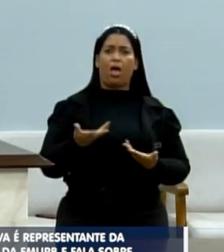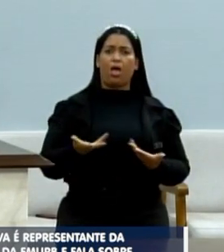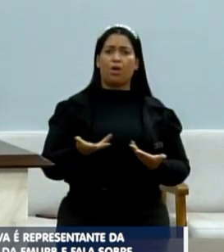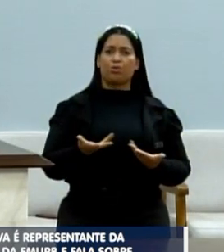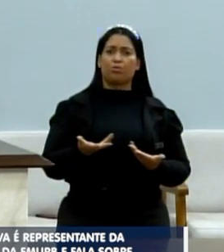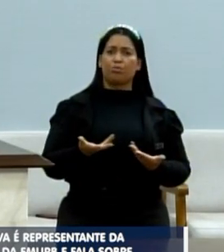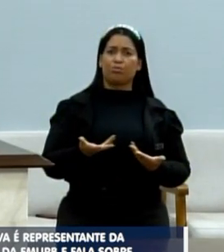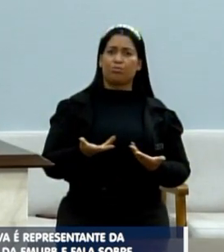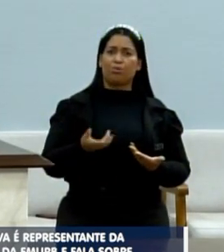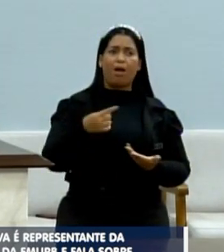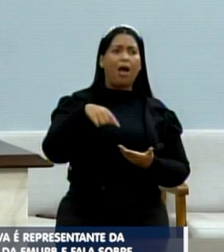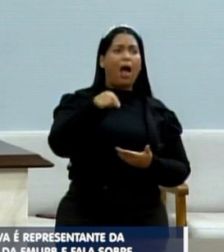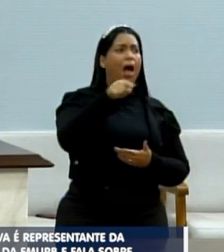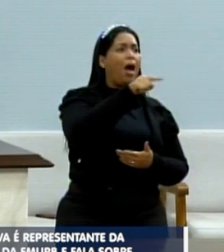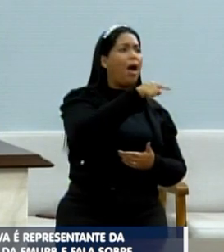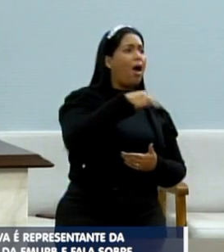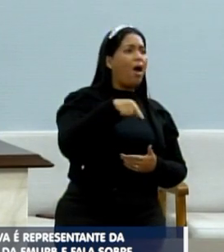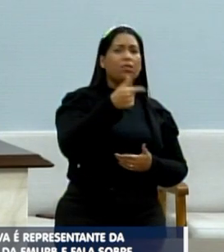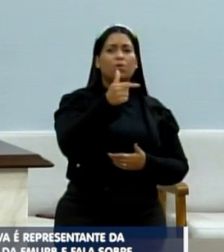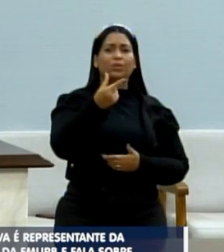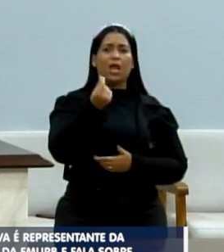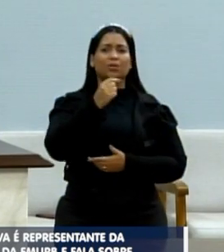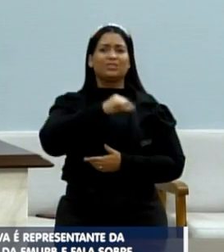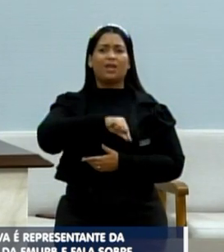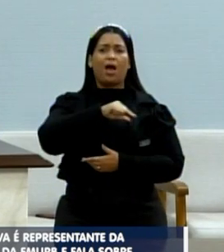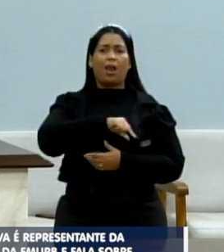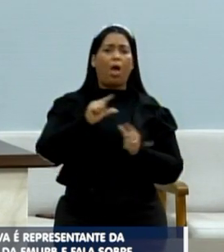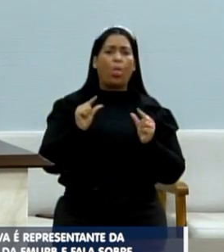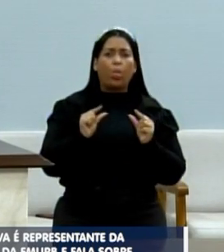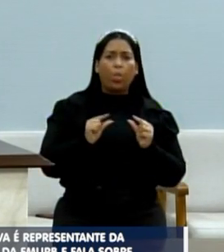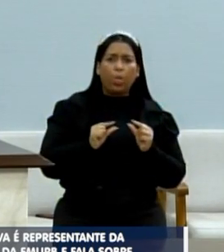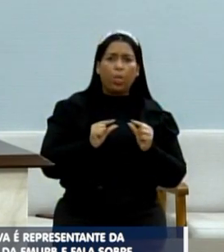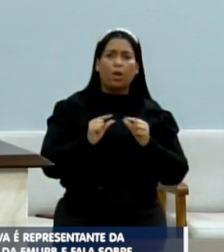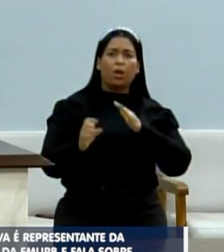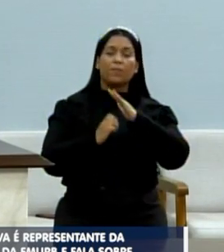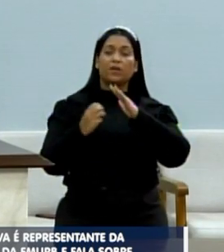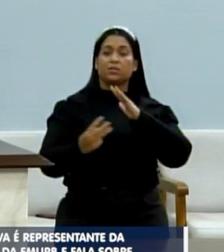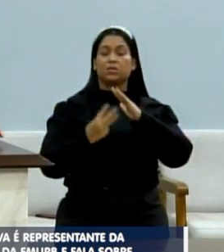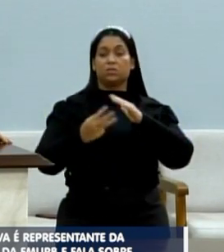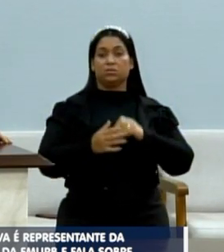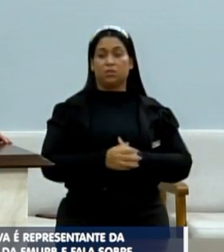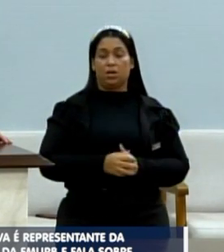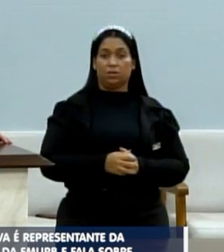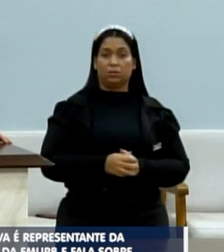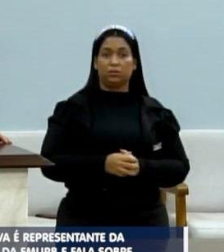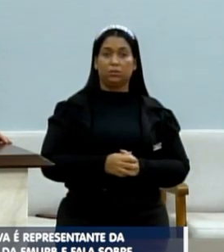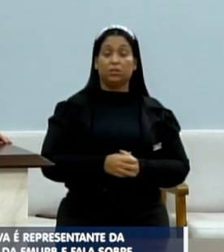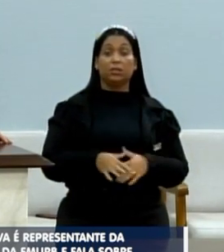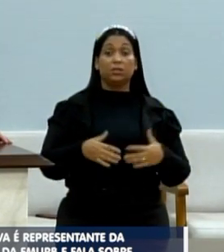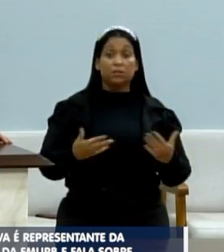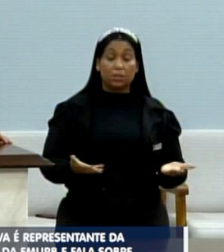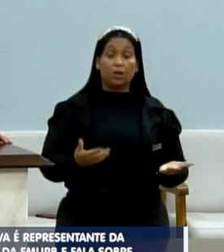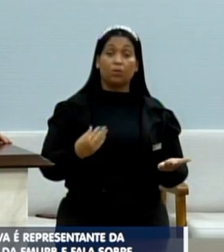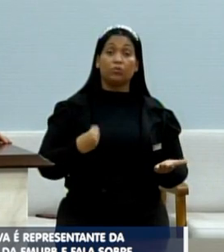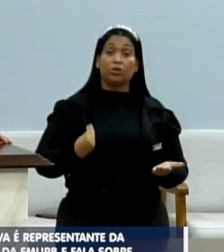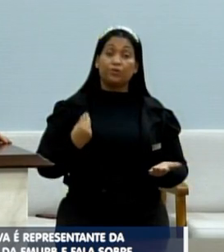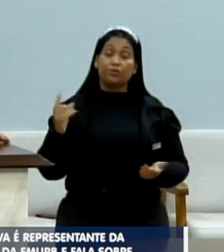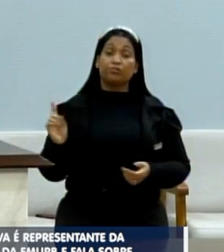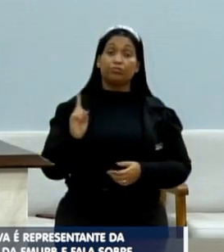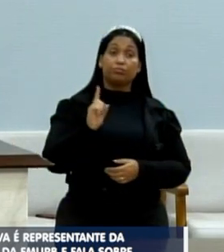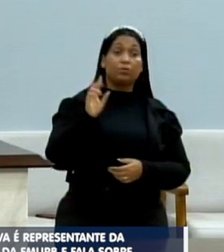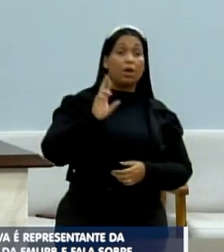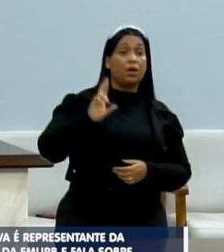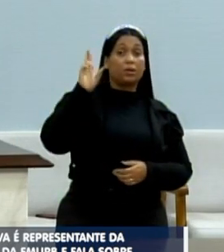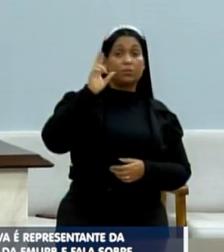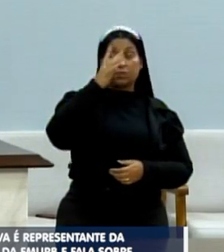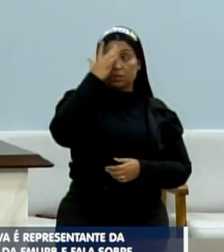tem um salário que a gente tem, a gente tem um salário menor que uma empresa terceirizada, senhores. E eu estou aqui para representar o pessoal,